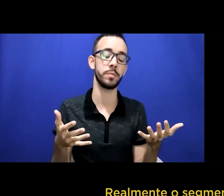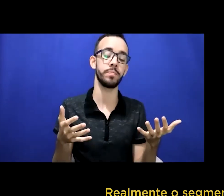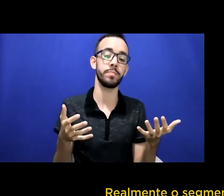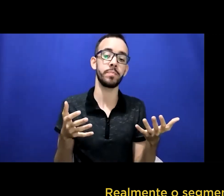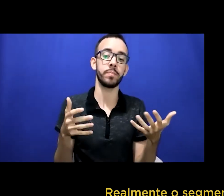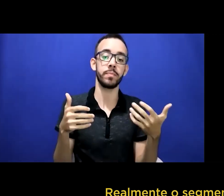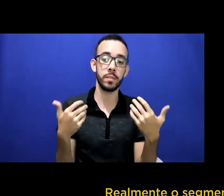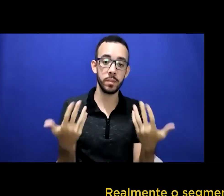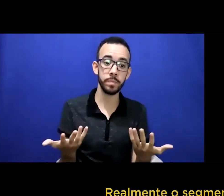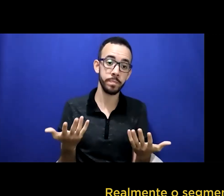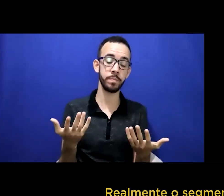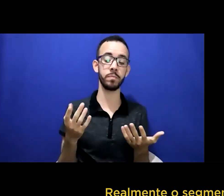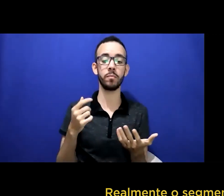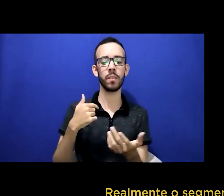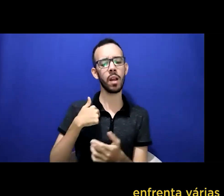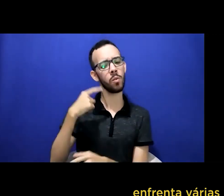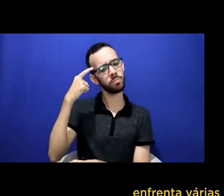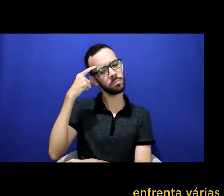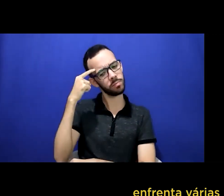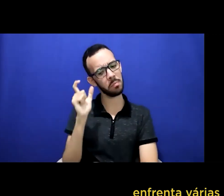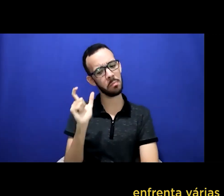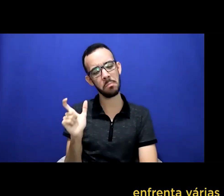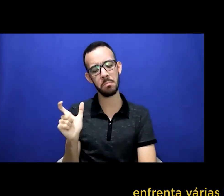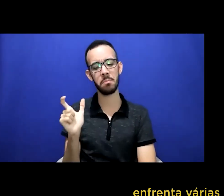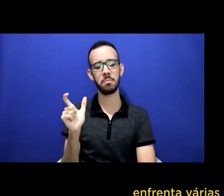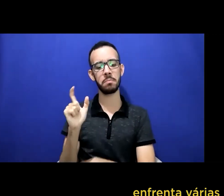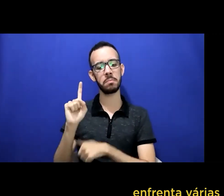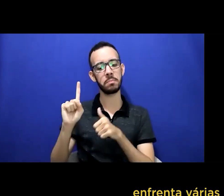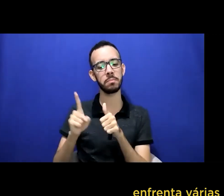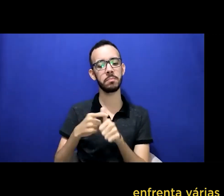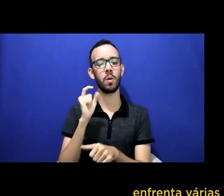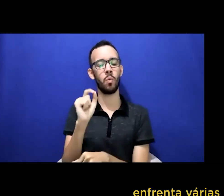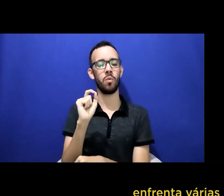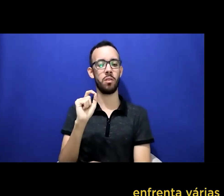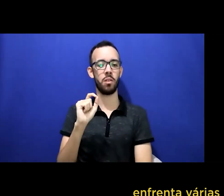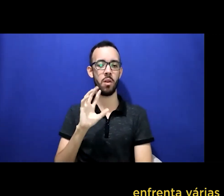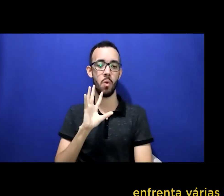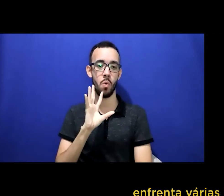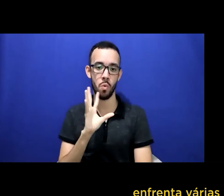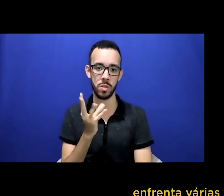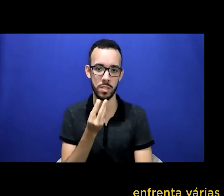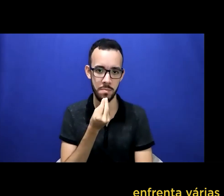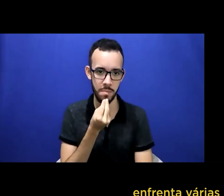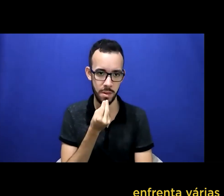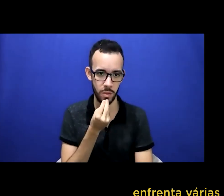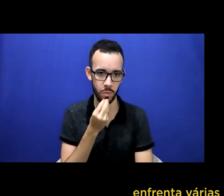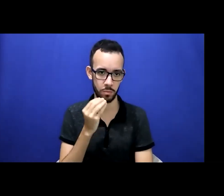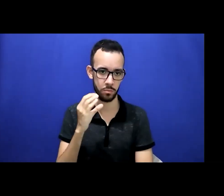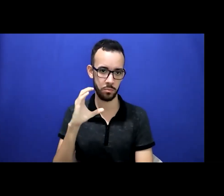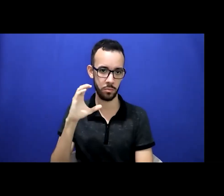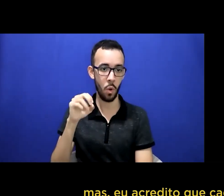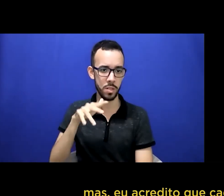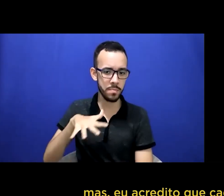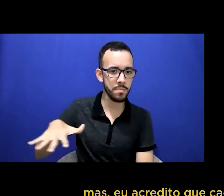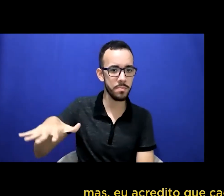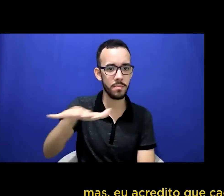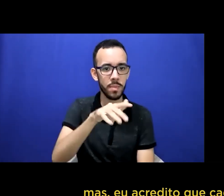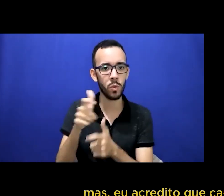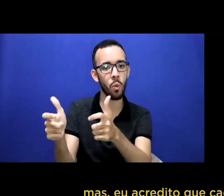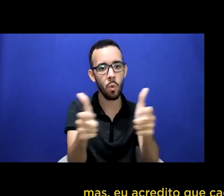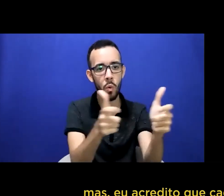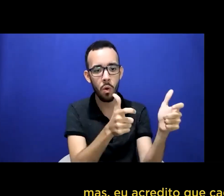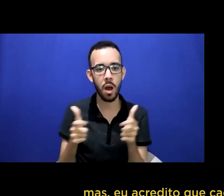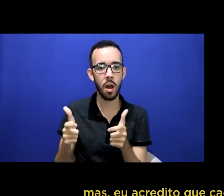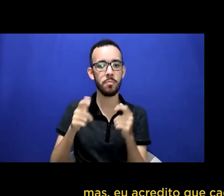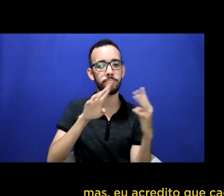segmento da pessoa com deficiência como um todo enfrenta várias barreiras em diversos âmbitos, mas